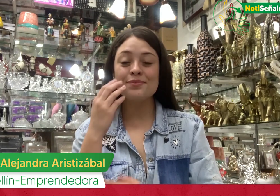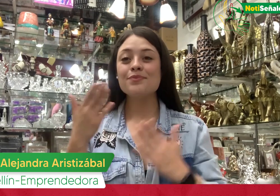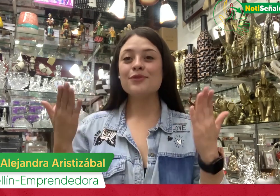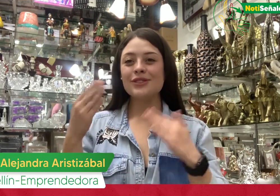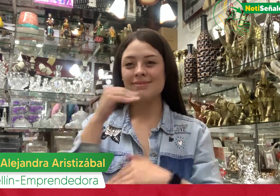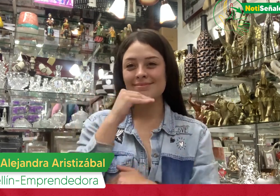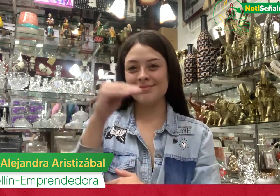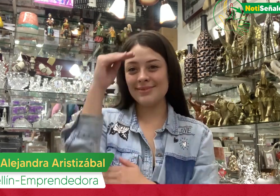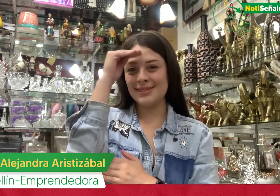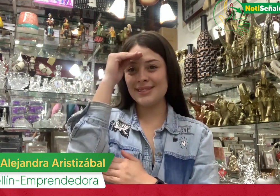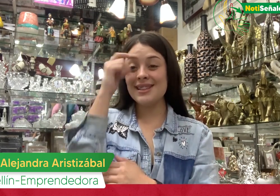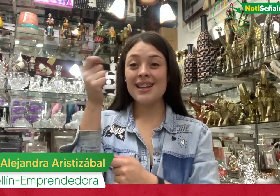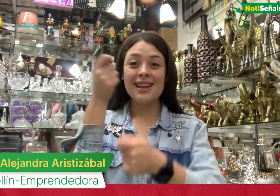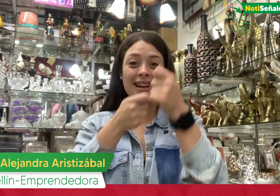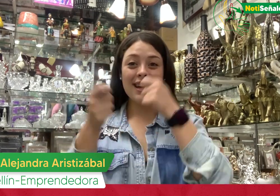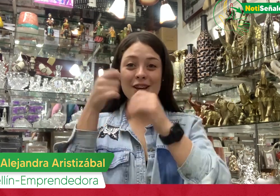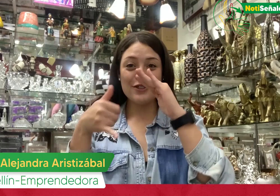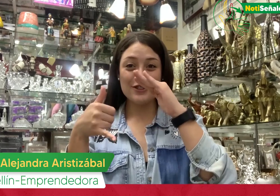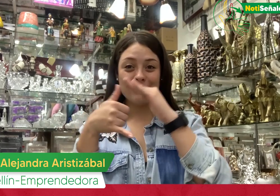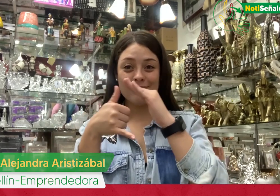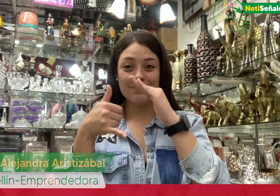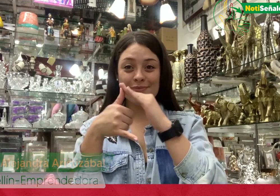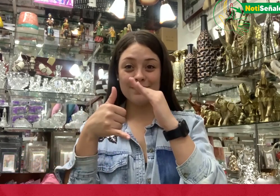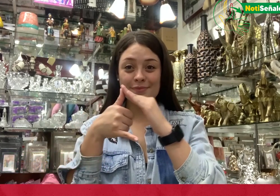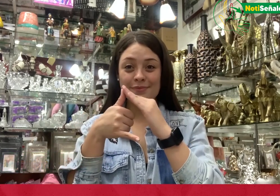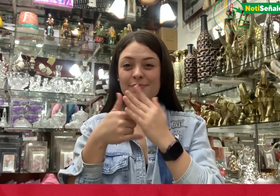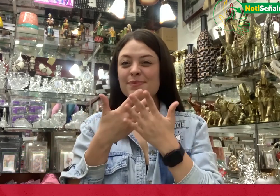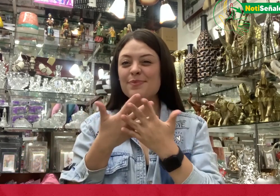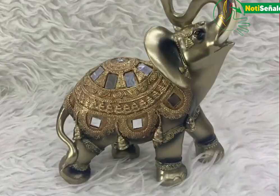de la ciudad de Medellín, tengo un negocio de porcelanas.